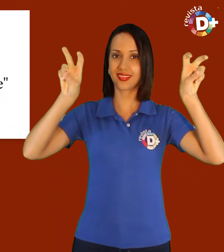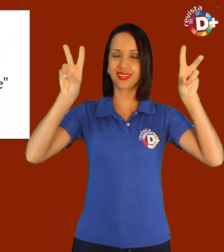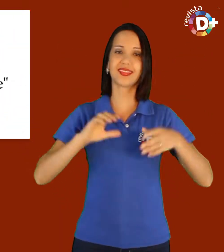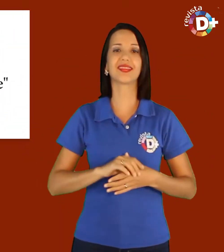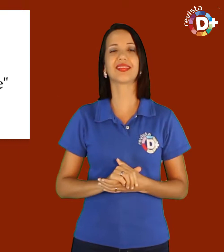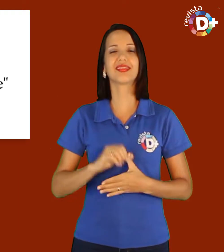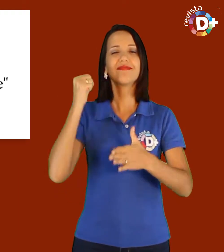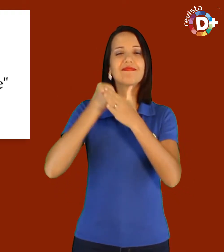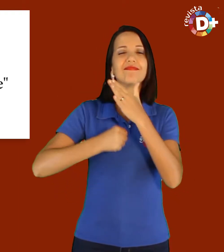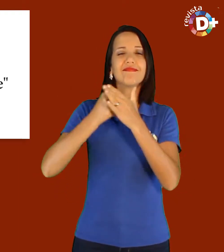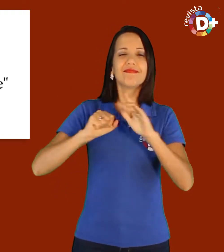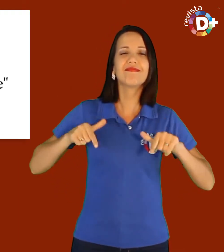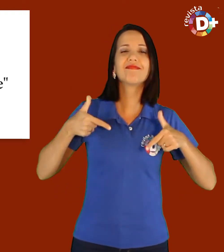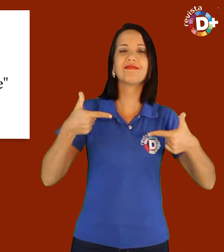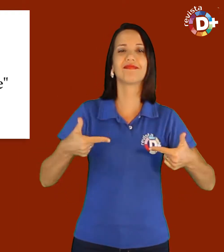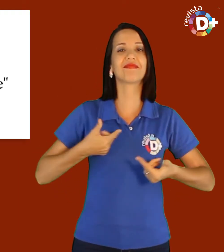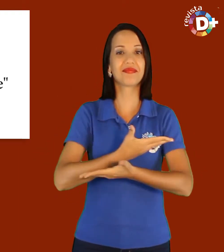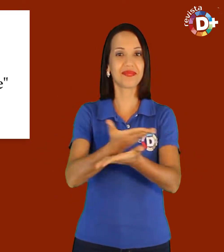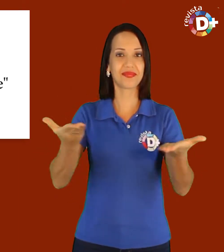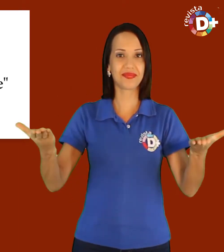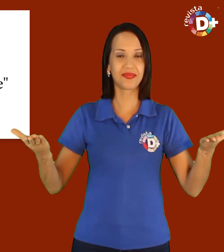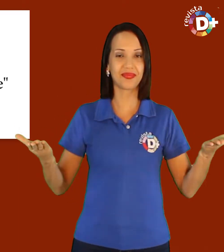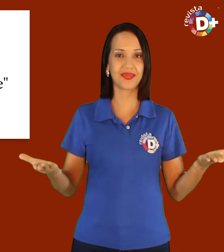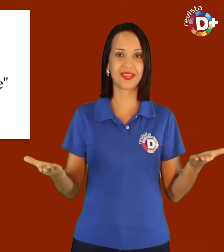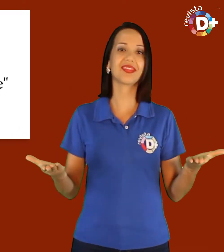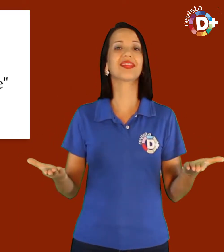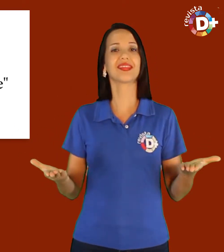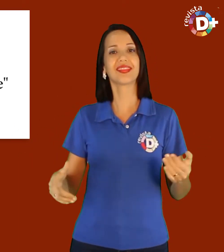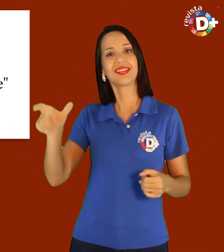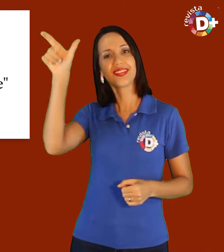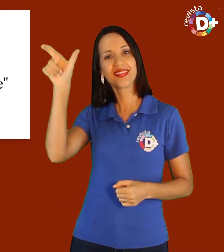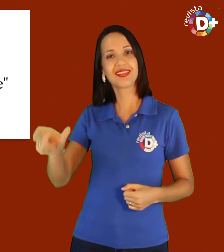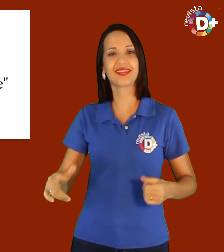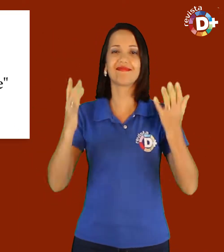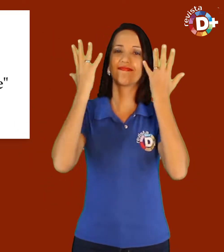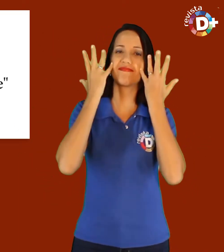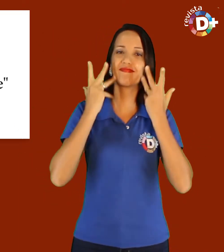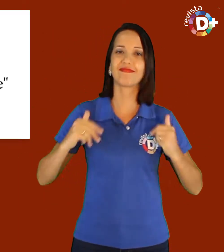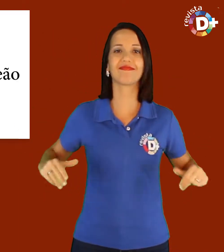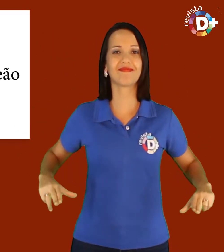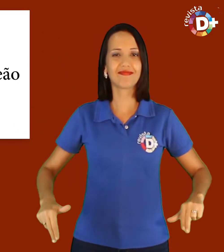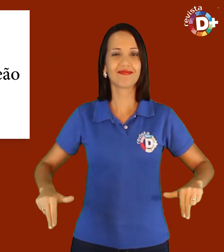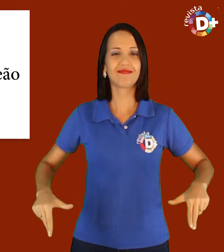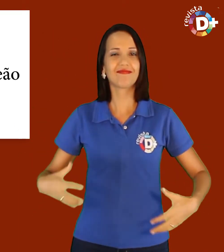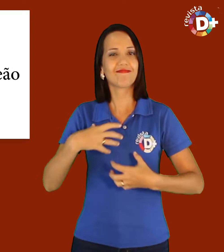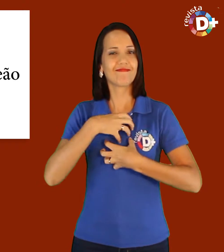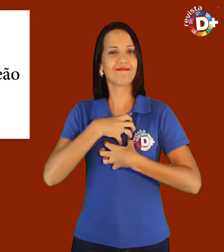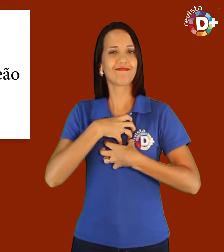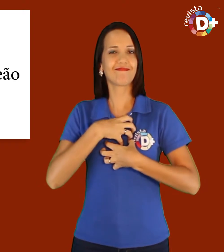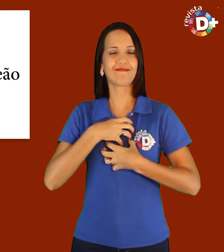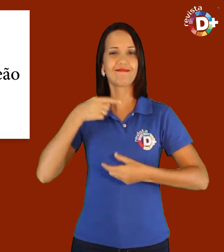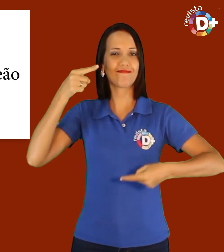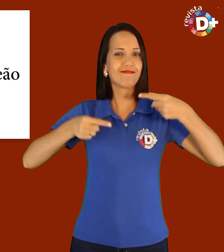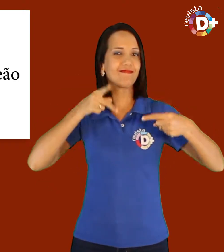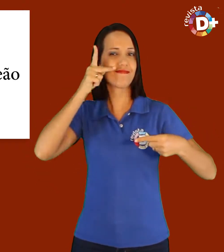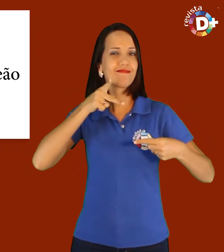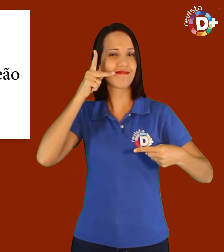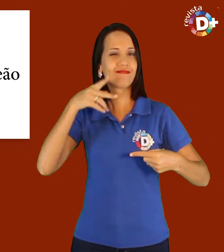Entrevista Uma luta pelo semelhante Célia Leão encontrou na política